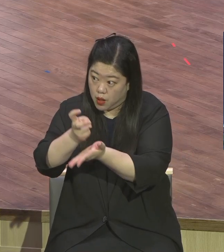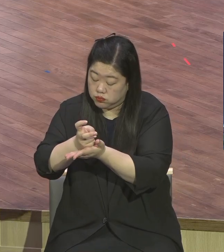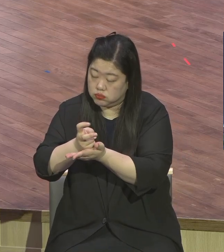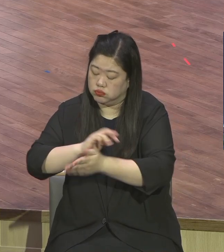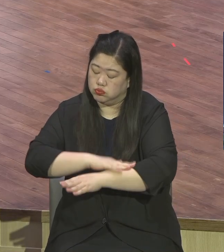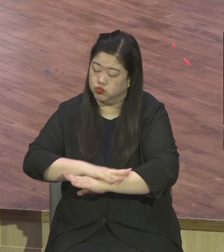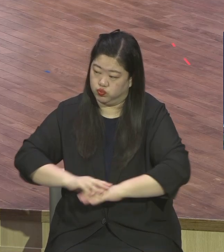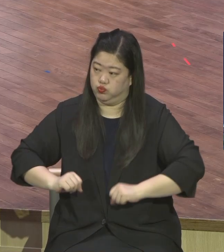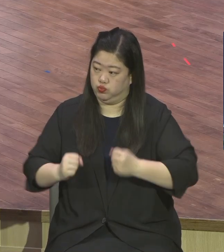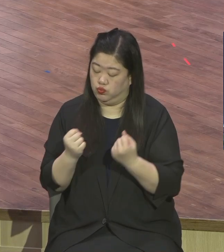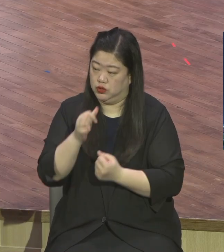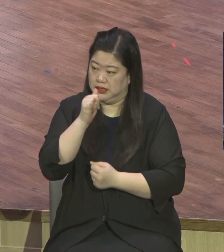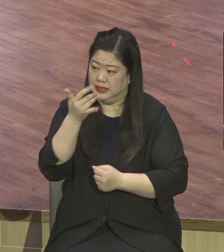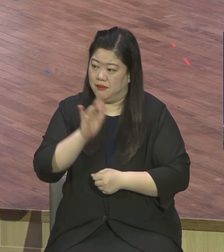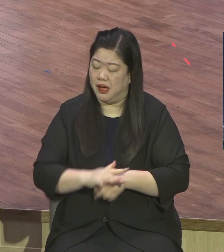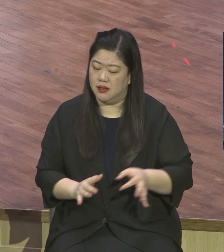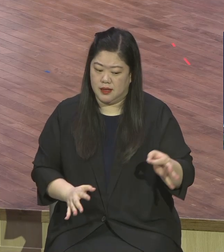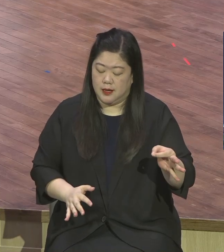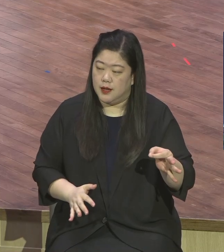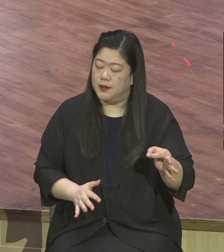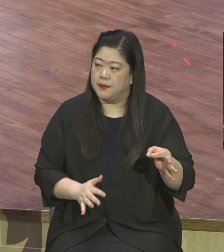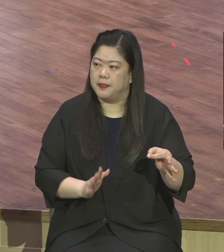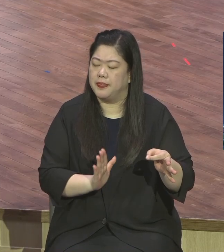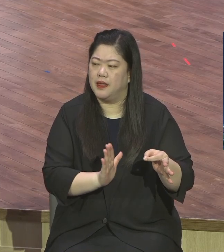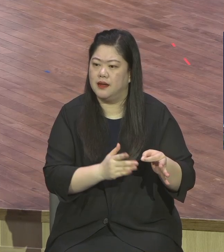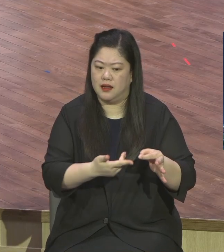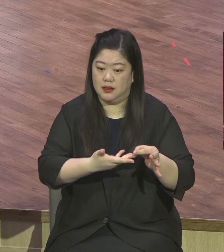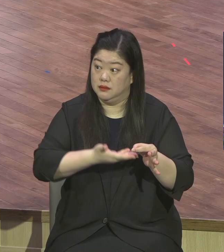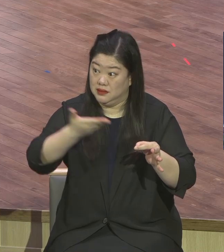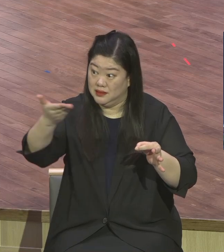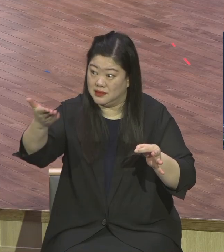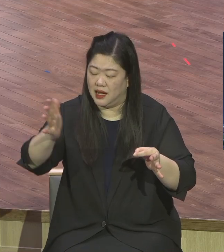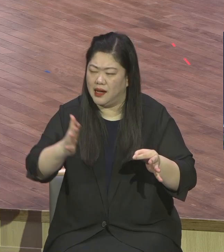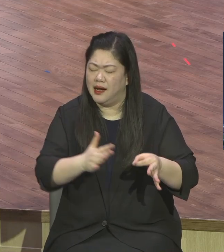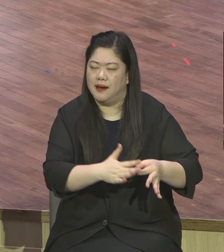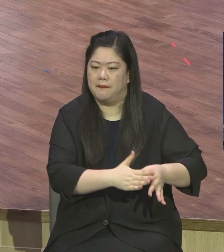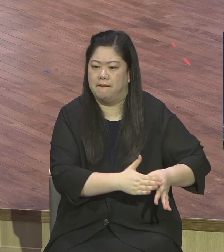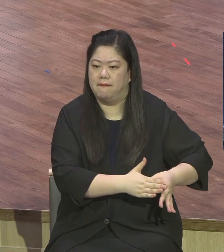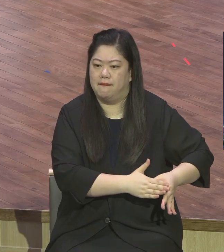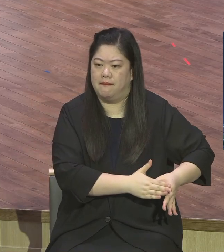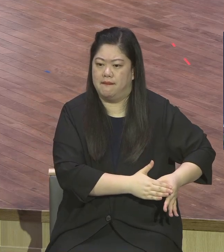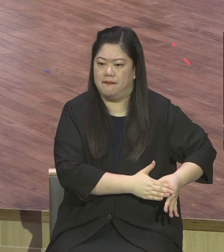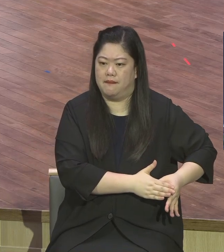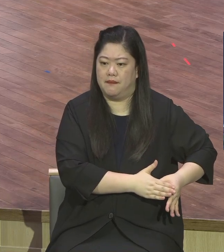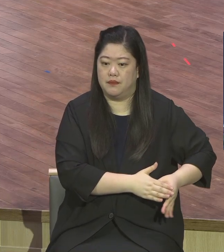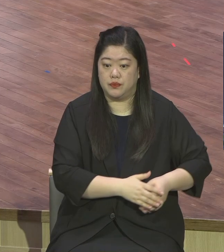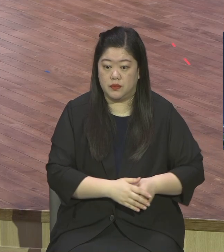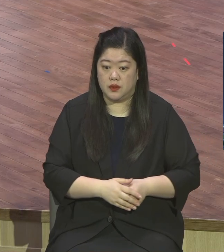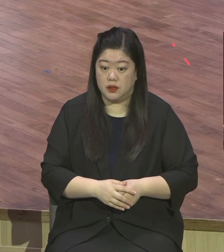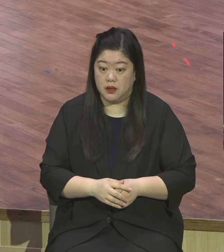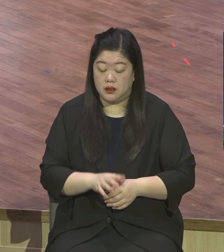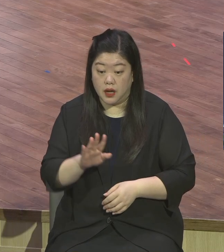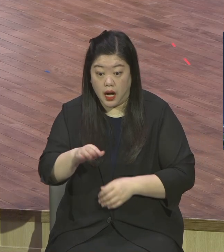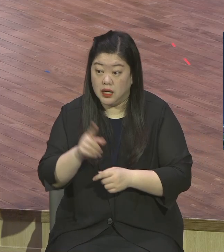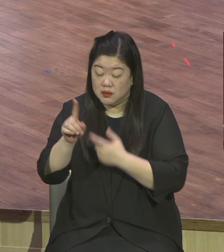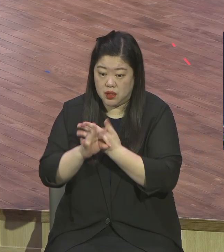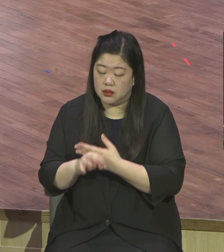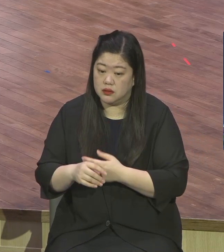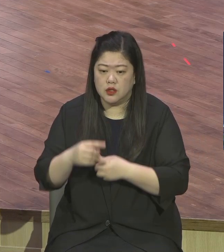우선순위를 너 지금 바꾸라 물질을 다 다 주란 말이에요 거짓해라 그 말이 아니에요 우선순위 바꾸라는